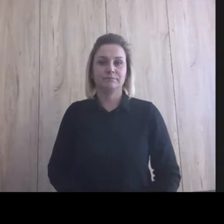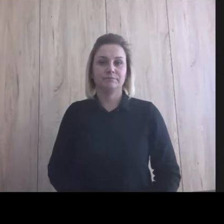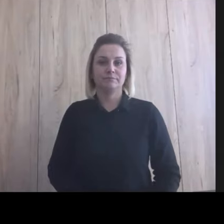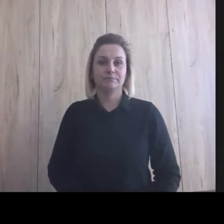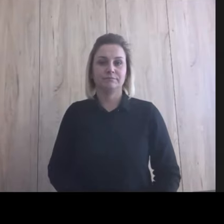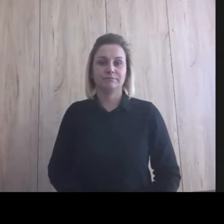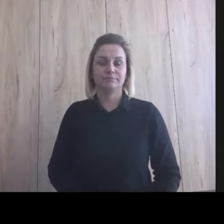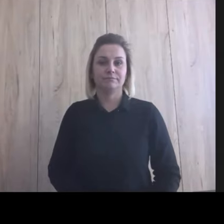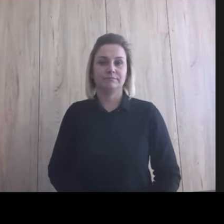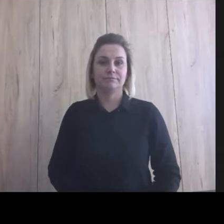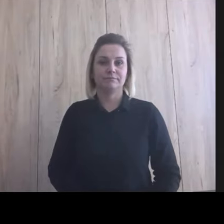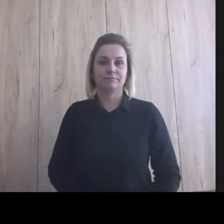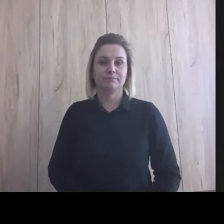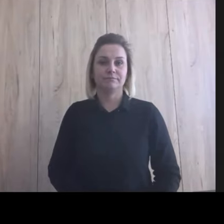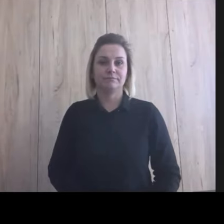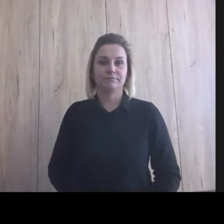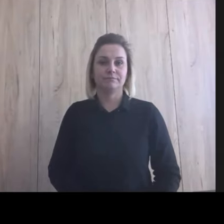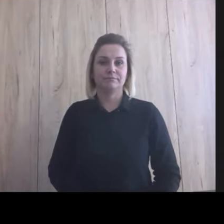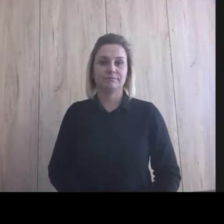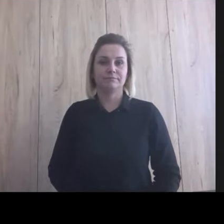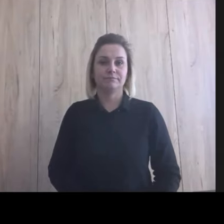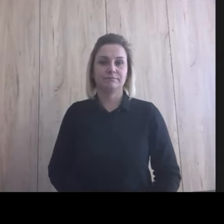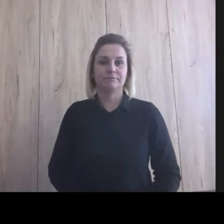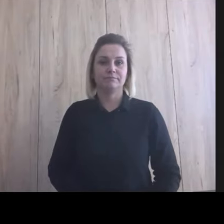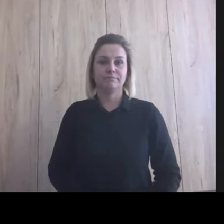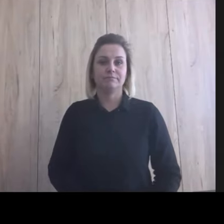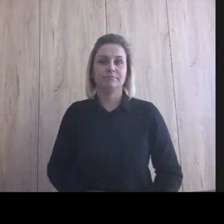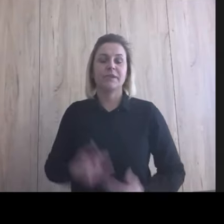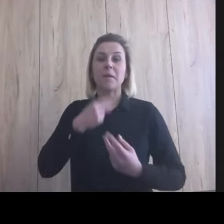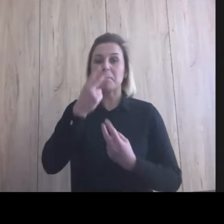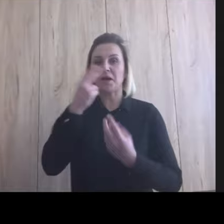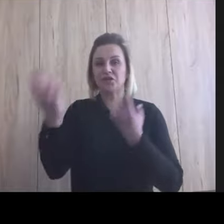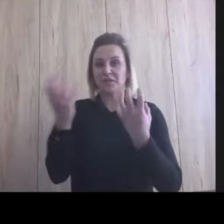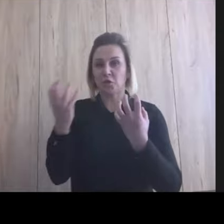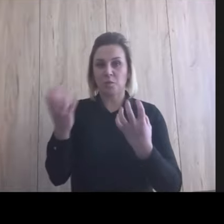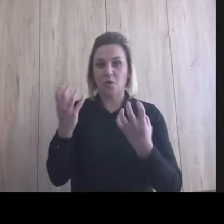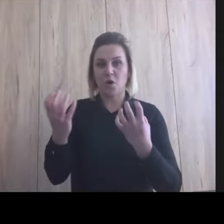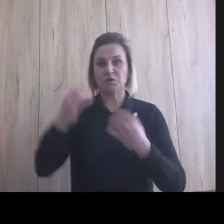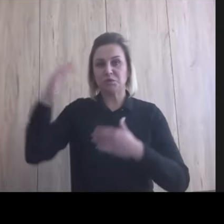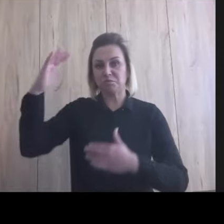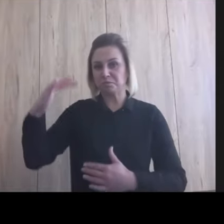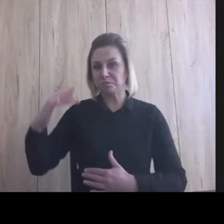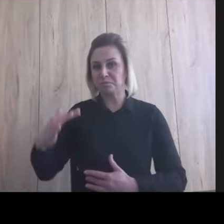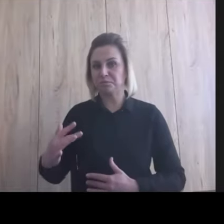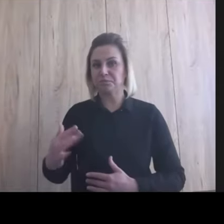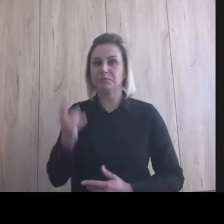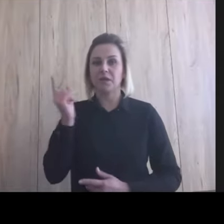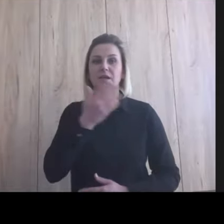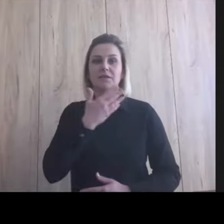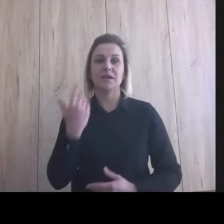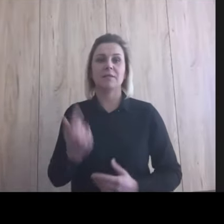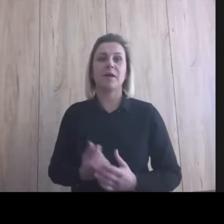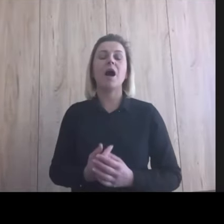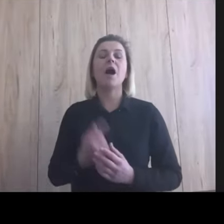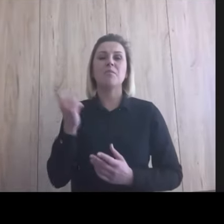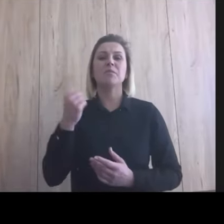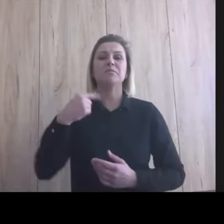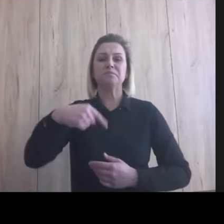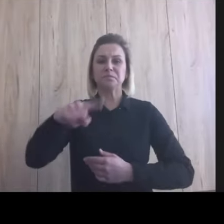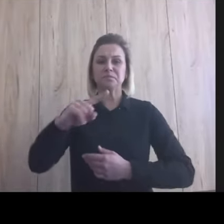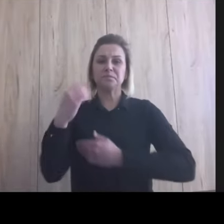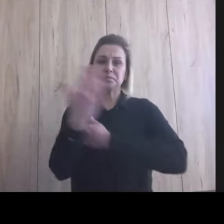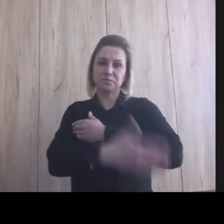Tak, już przeglądam, czy ma jakieś wiadomości. Nie ma, ale właśnie tak jeszcze pewnie już zmierzamy do końca i